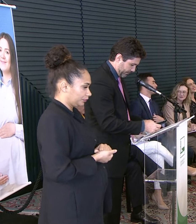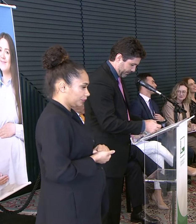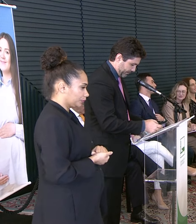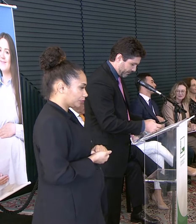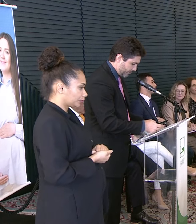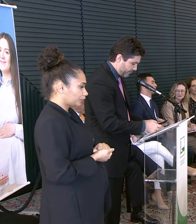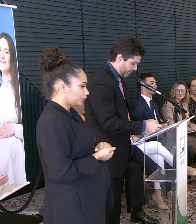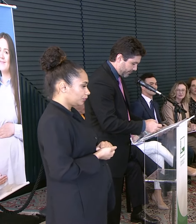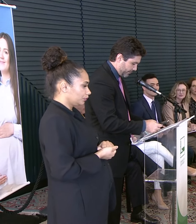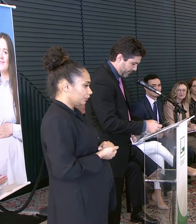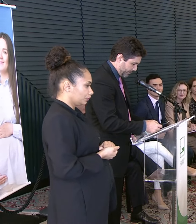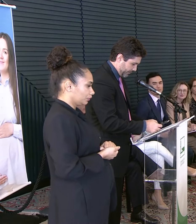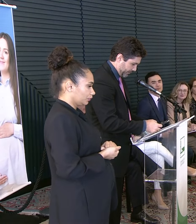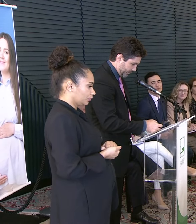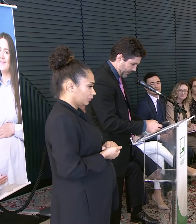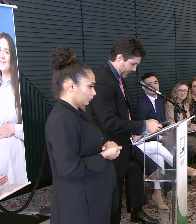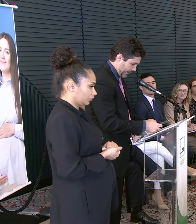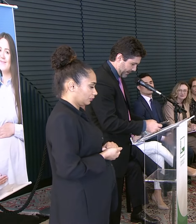Bom,